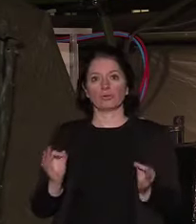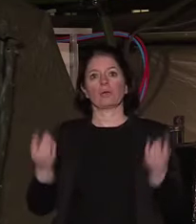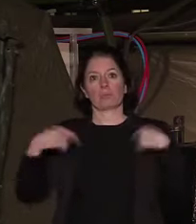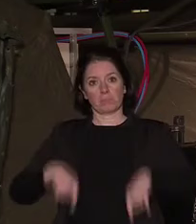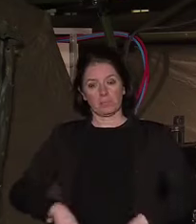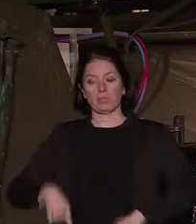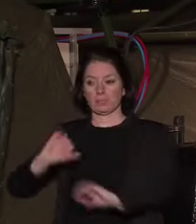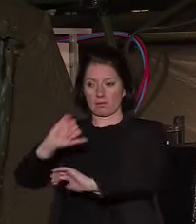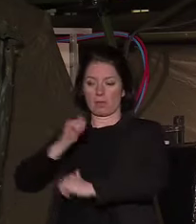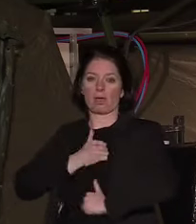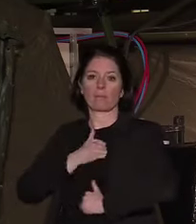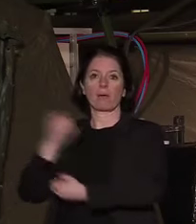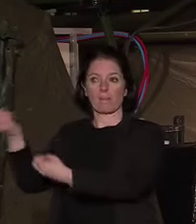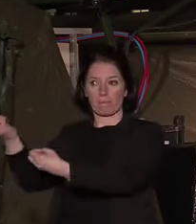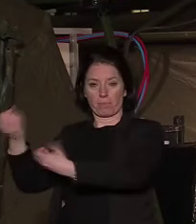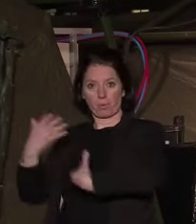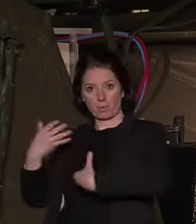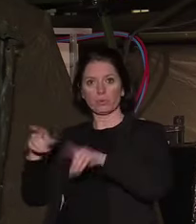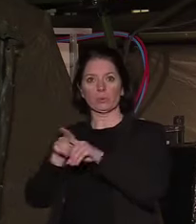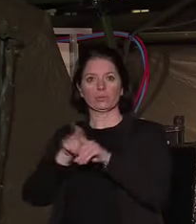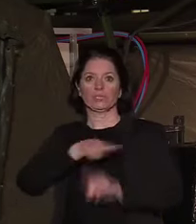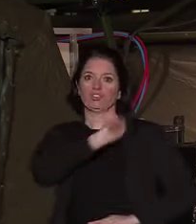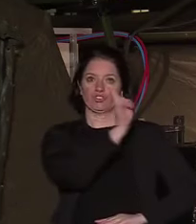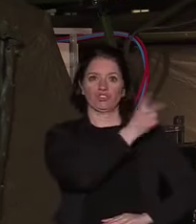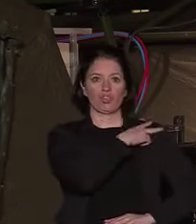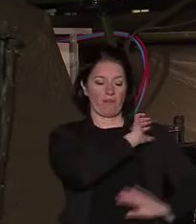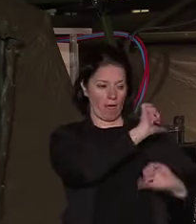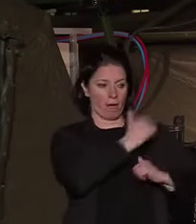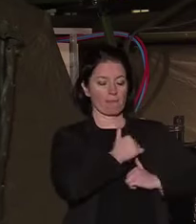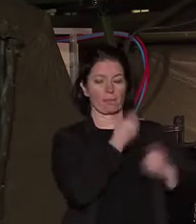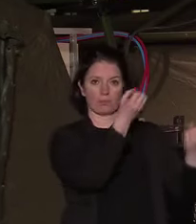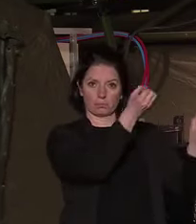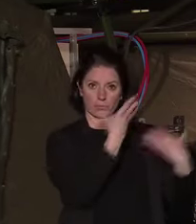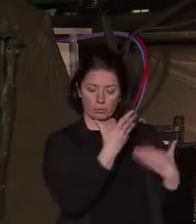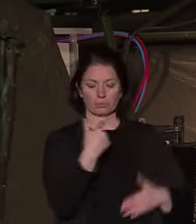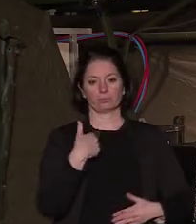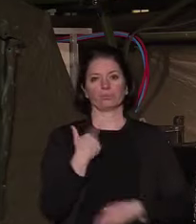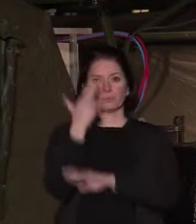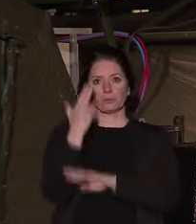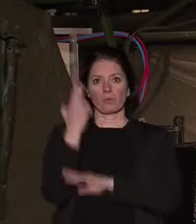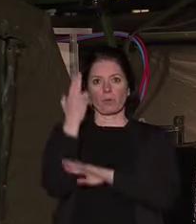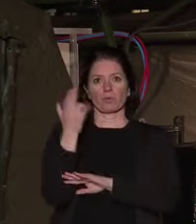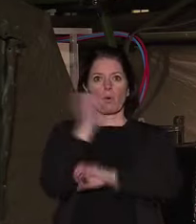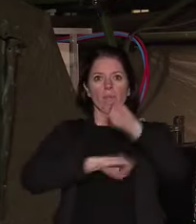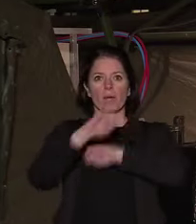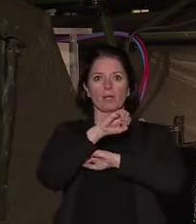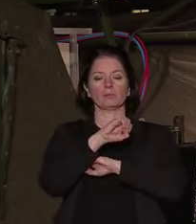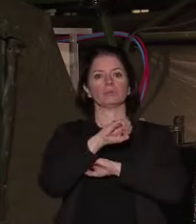des Armées et du chef d'état-major des armées, de lancer l'opération Résilience.